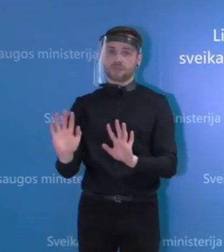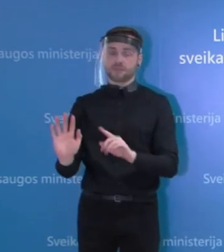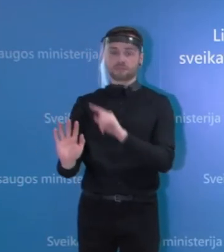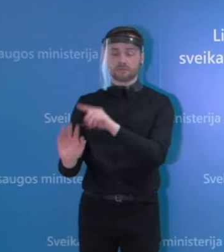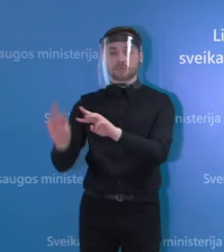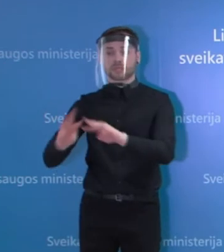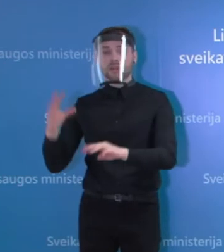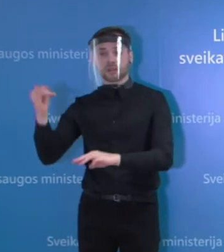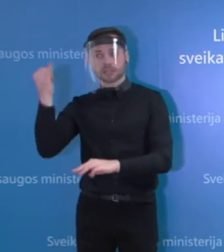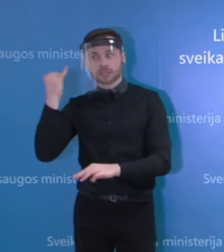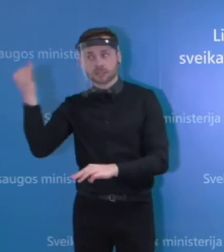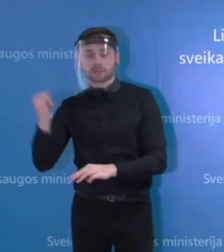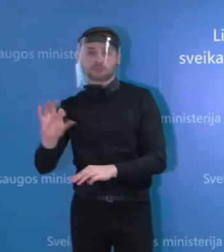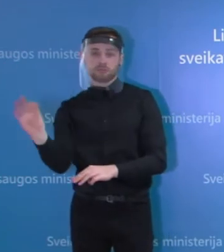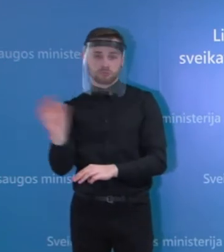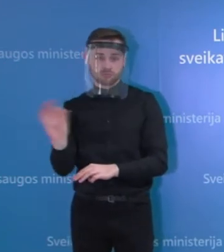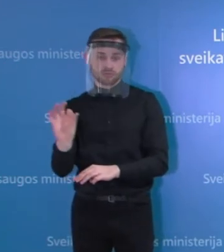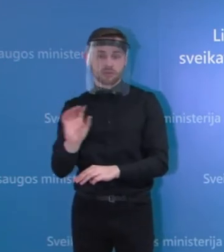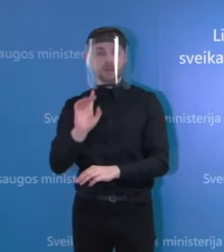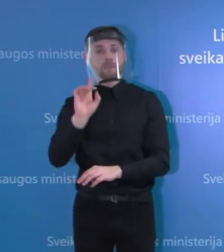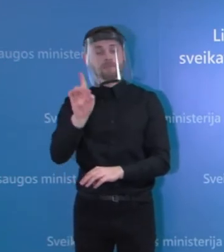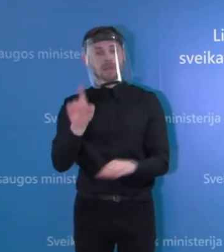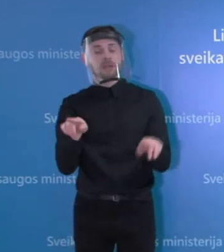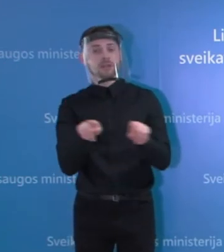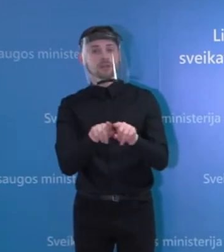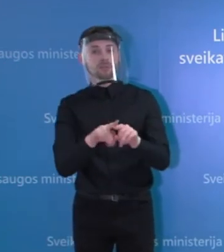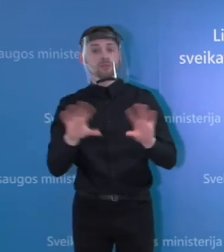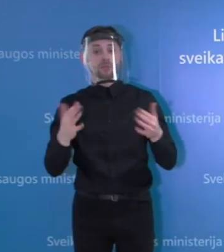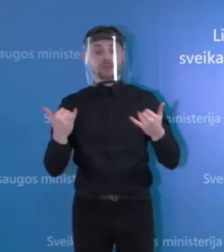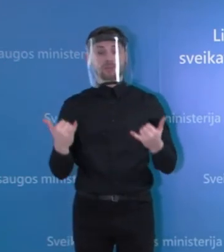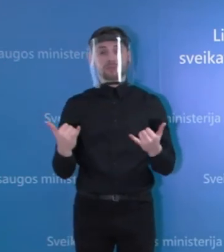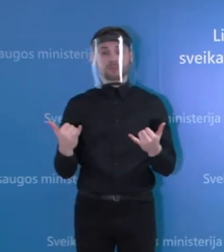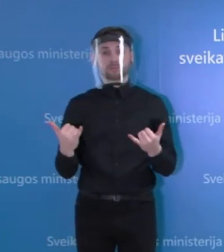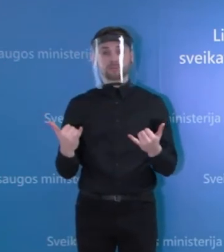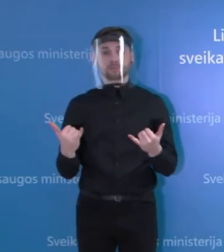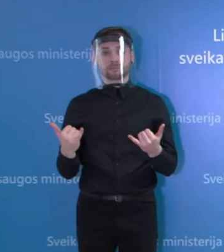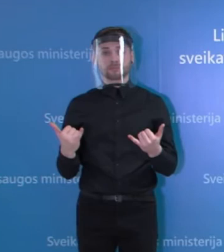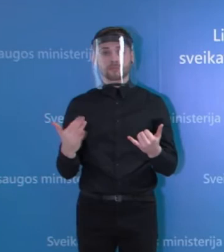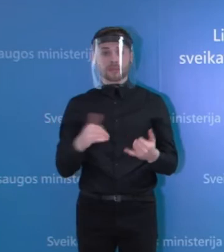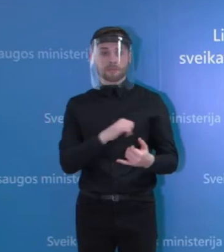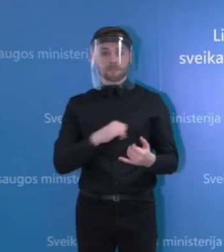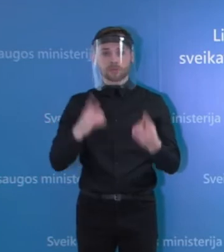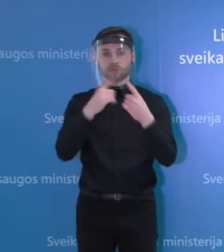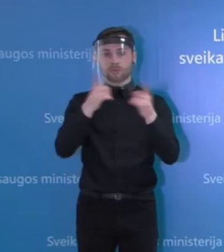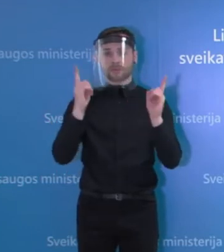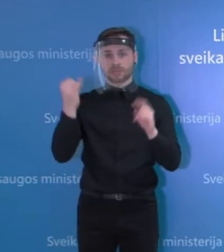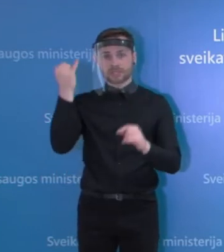tos ministerijos, bet čia lygiai taip pat, kai jeigu mes turėtumėm, na, būtumėm steigėję universitetų. Tai aš manau, mes irgi